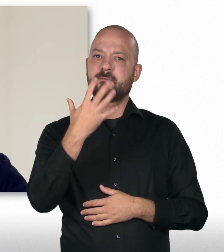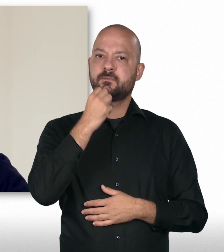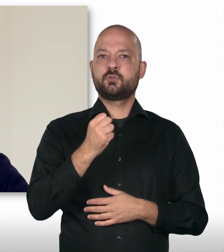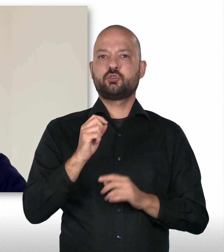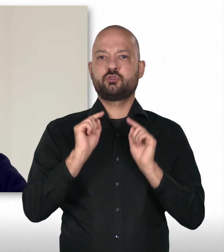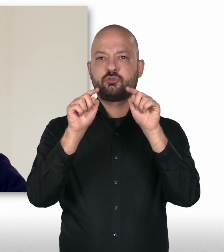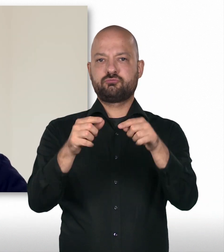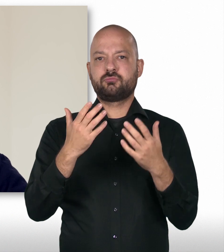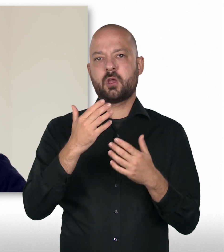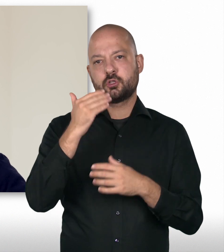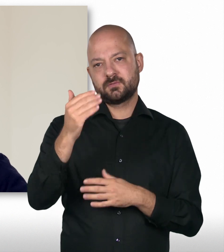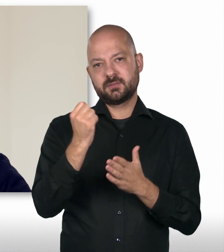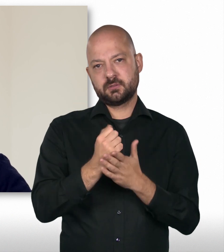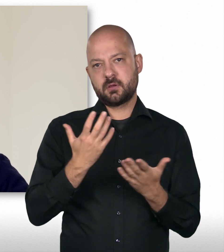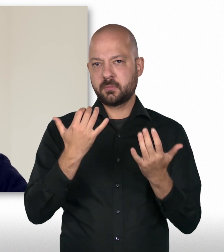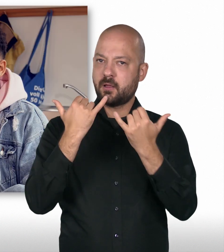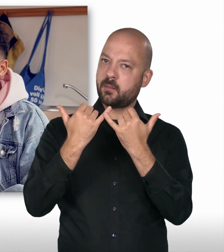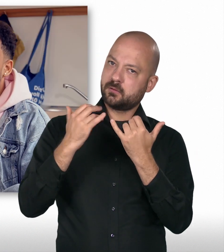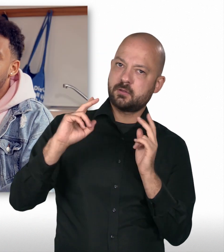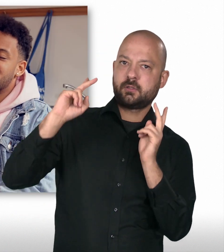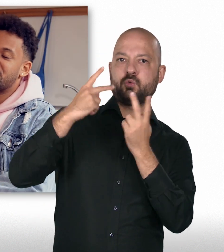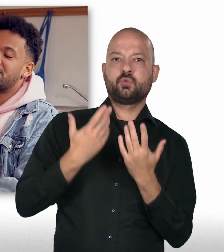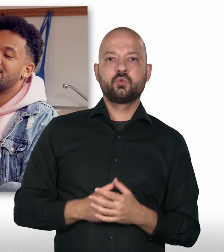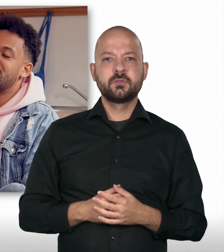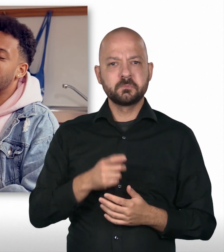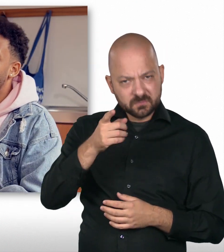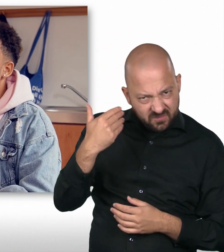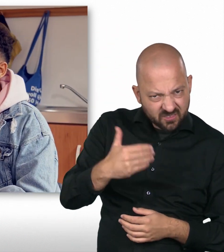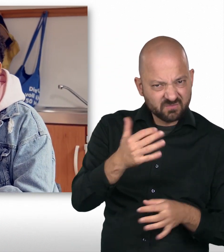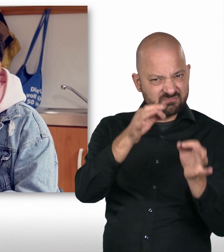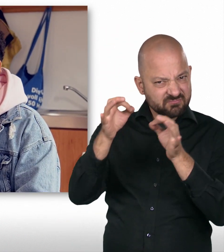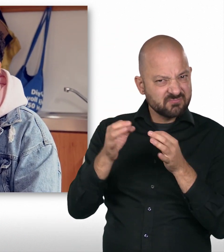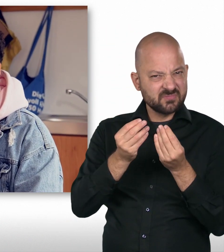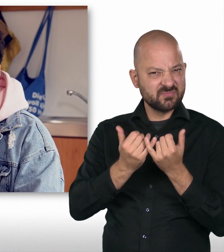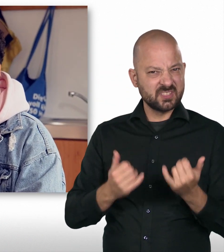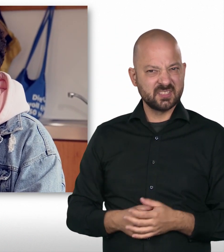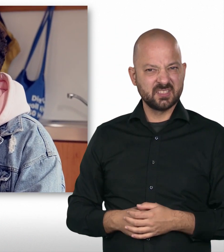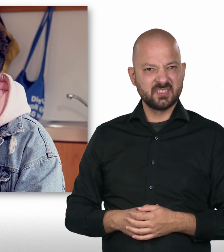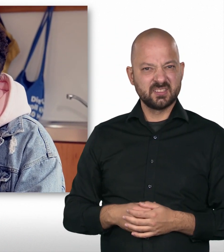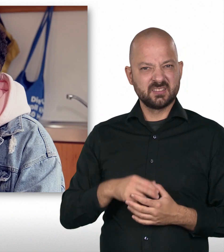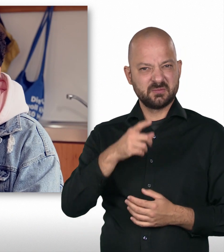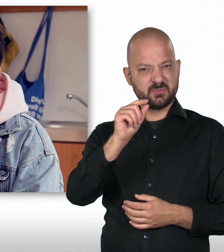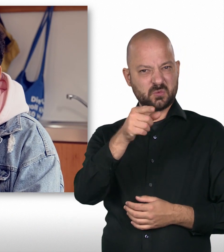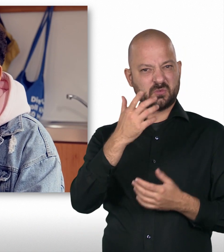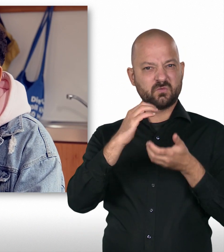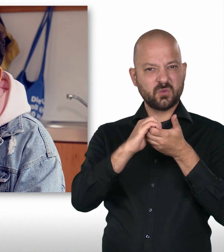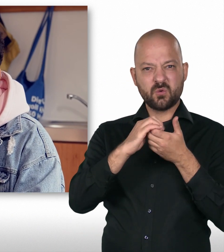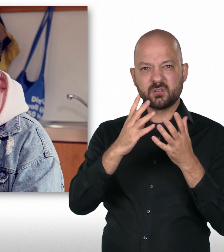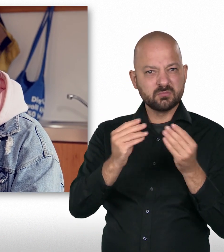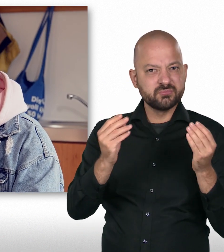und meinen Eltern nacheifern quasi. Wie war das, ständig umzuziehen und so? Also weil ich denke mir, als Kind hast dann irgendwie deine